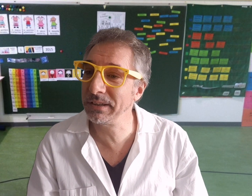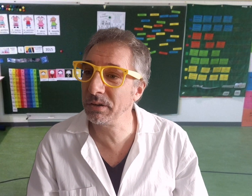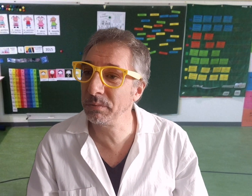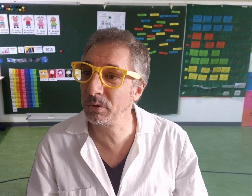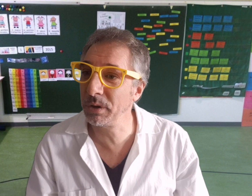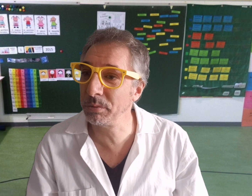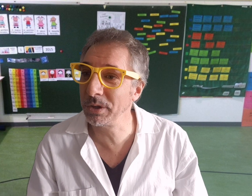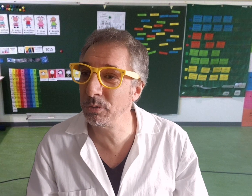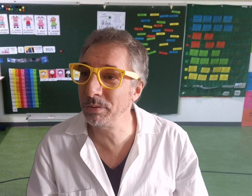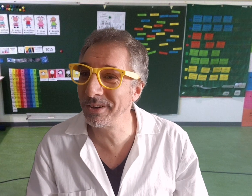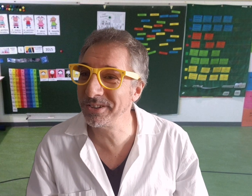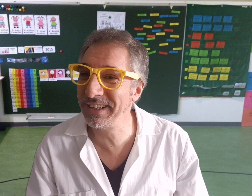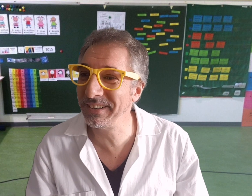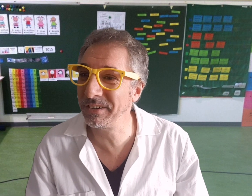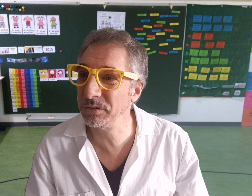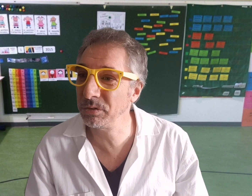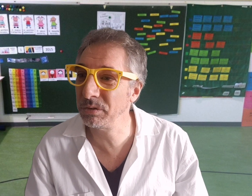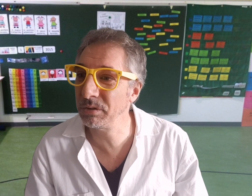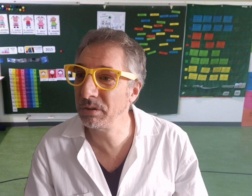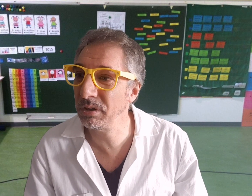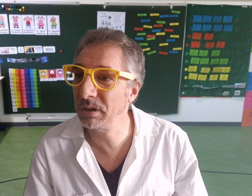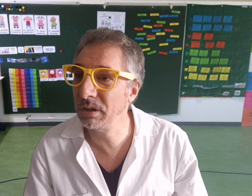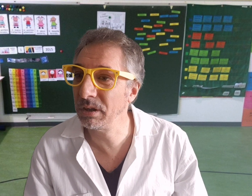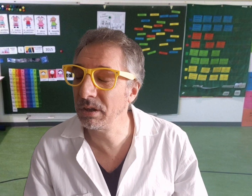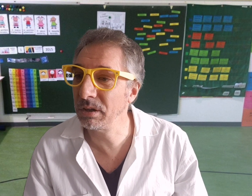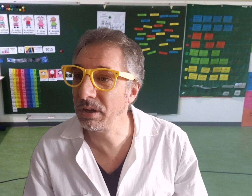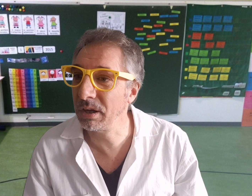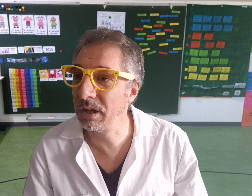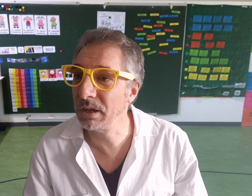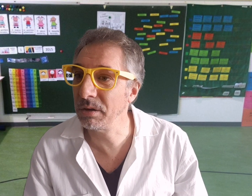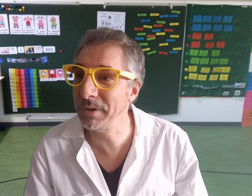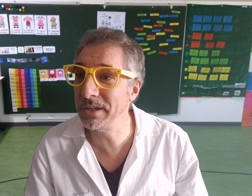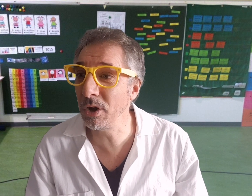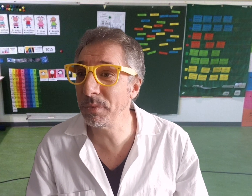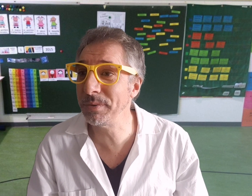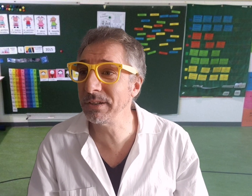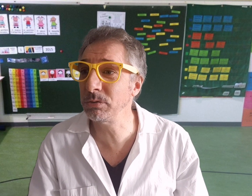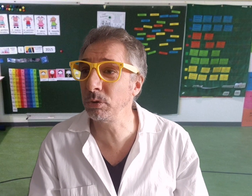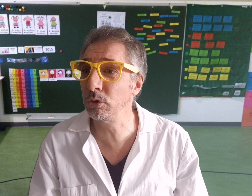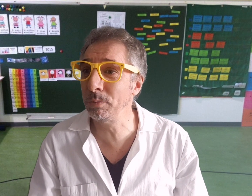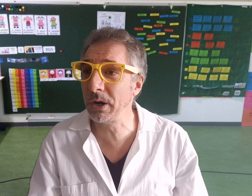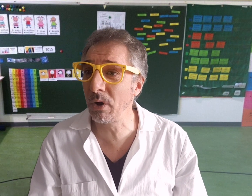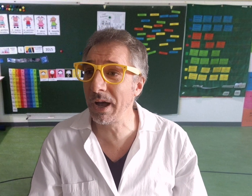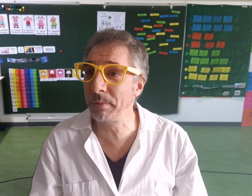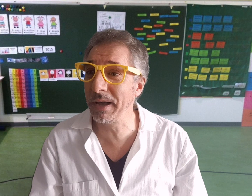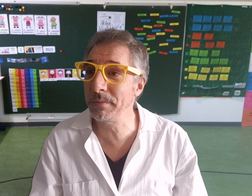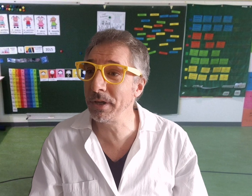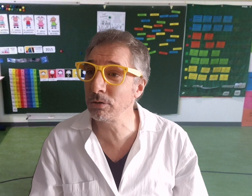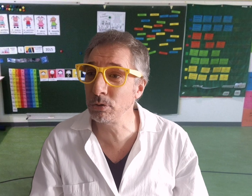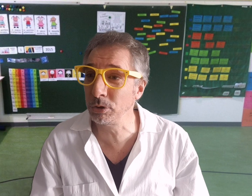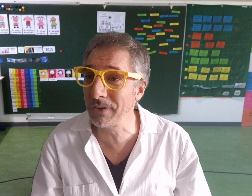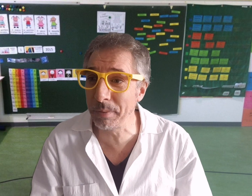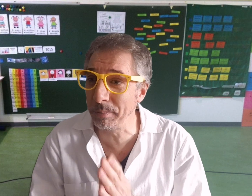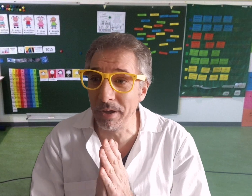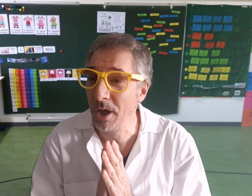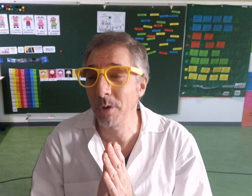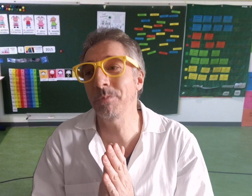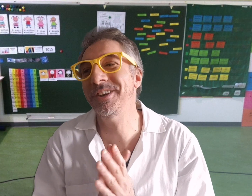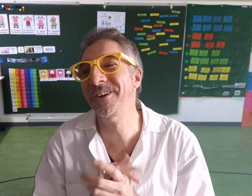? Pourquoi tu pleures Jonathan ? Mais non, mais bien sûr que tu parleras après, bien sûr que tu ne pas... Mais non,